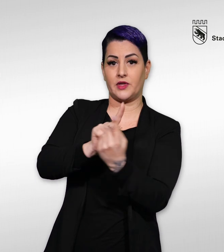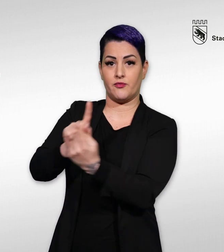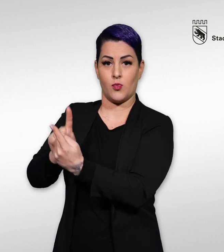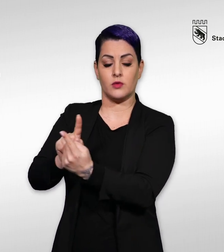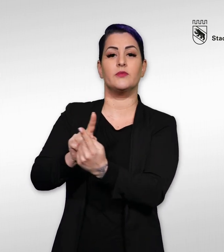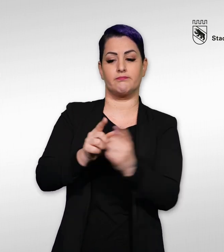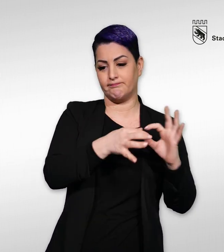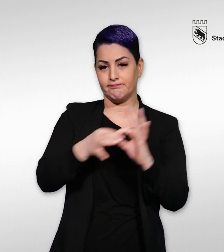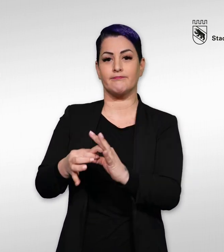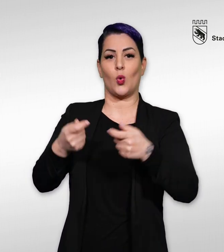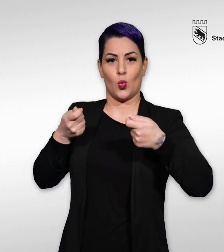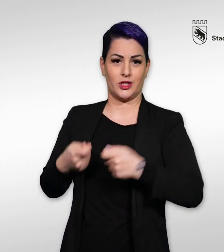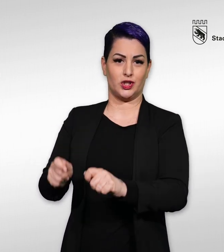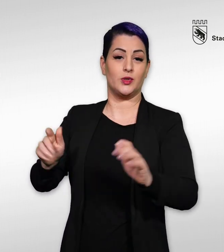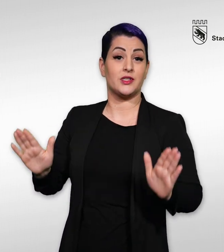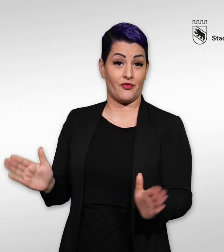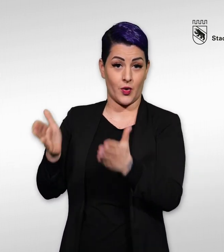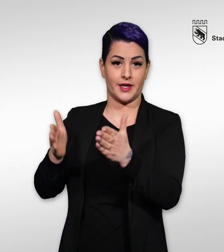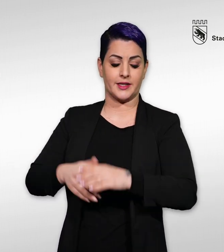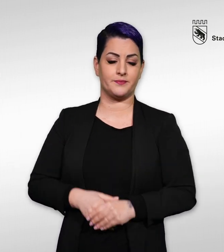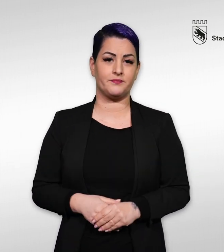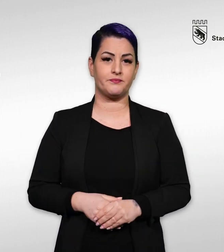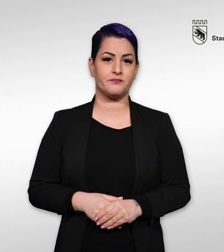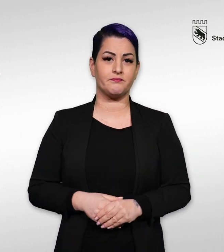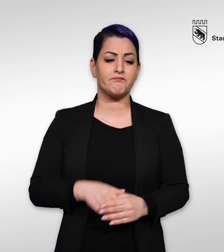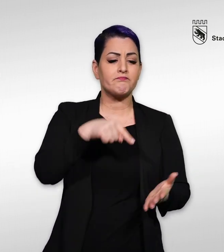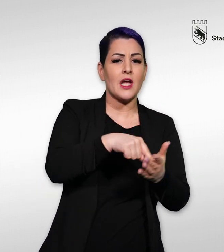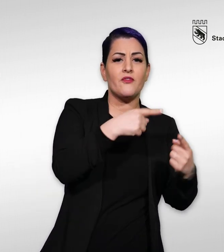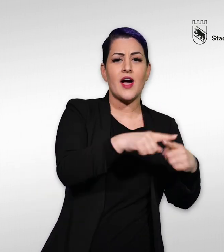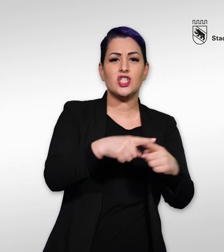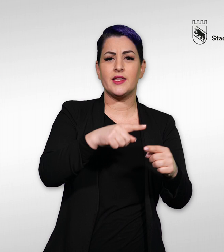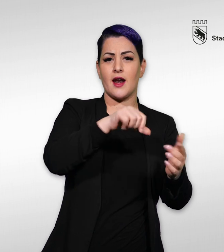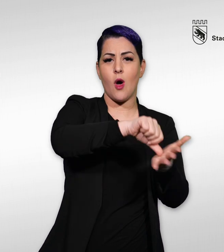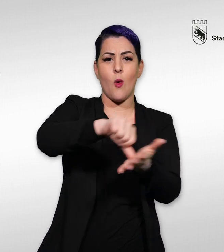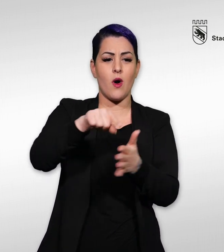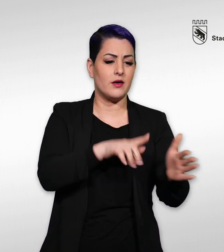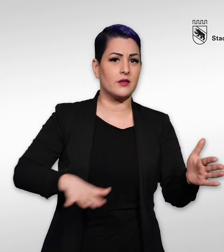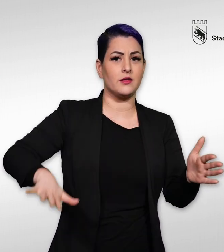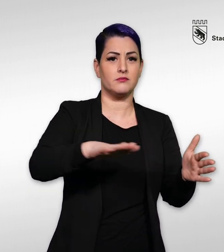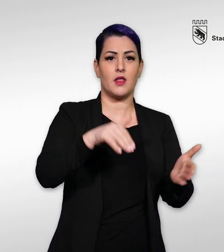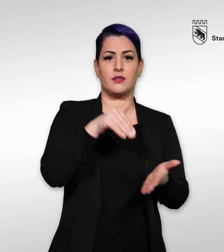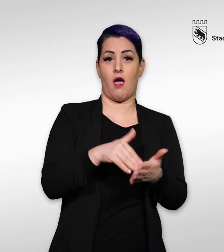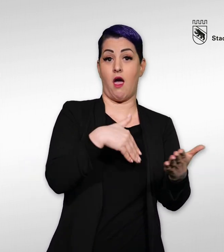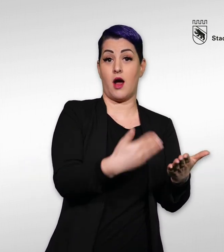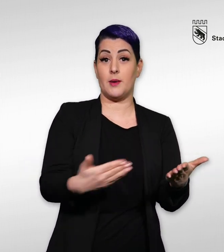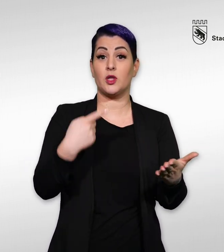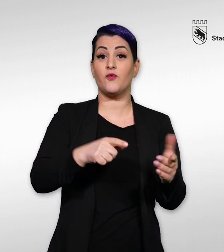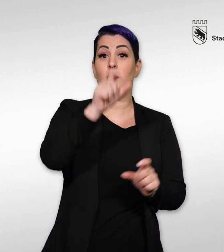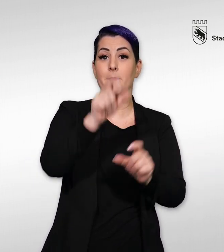An verschiedenen Orten gibt es Angebote für Menschen in jedem Alter und jeder Herkunft.